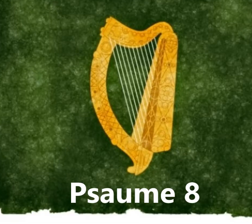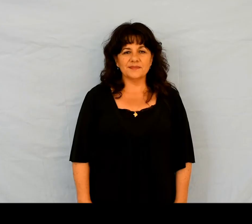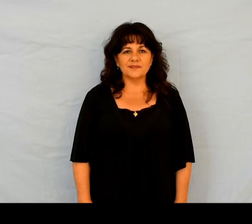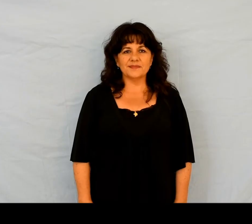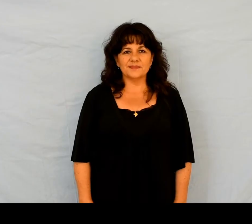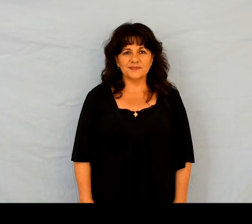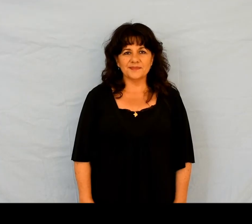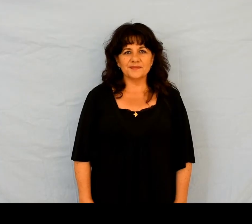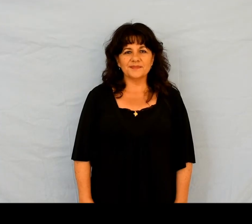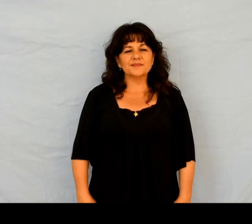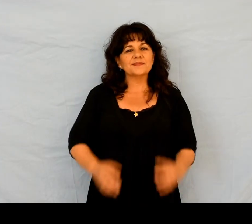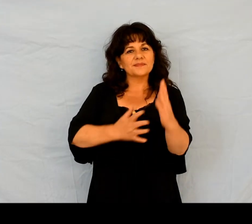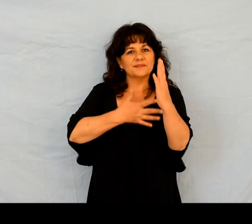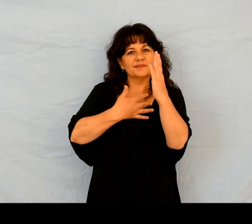Psaume 8